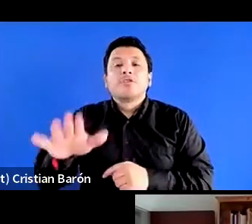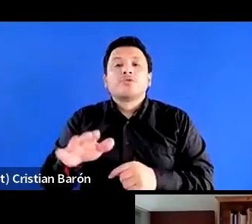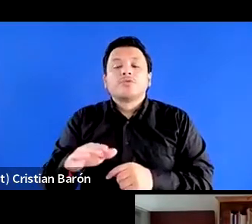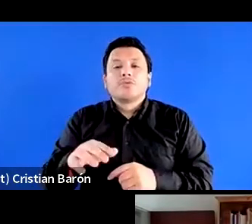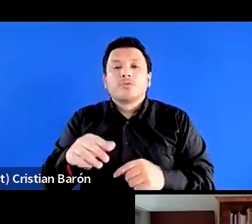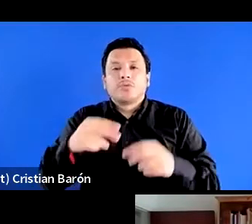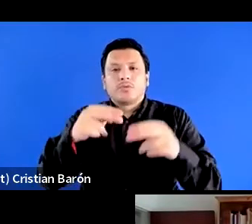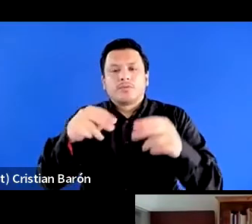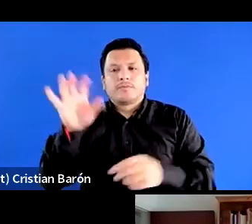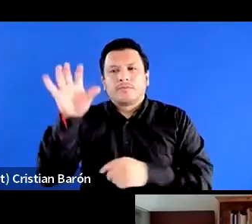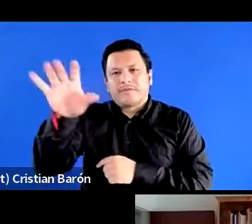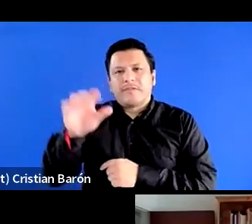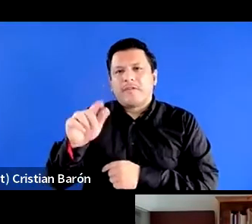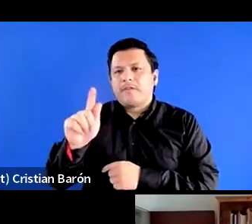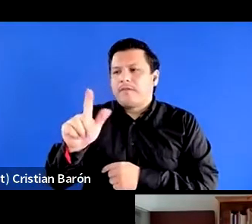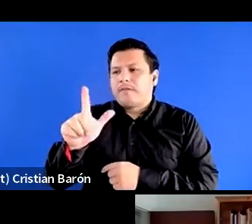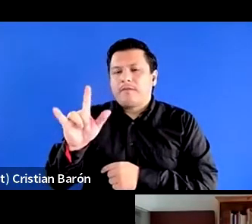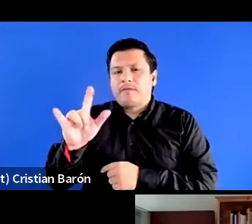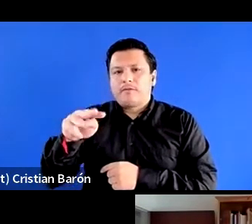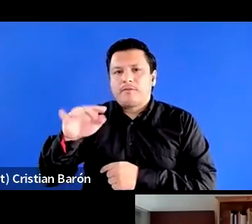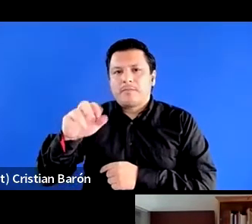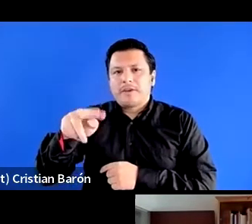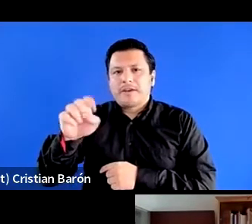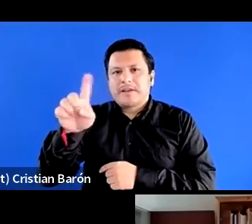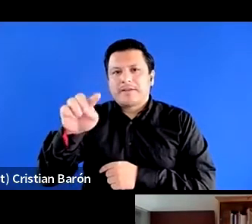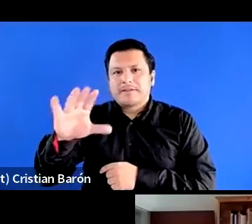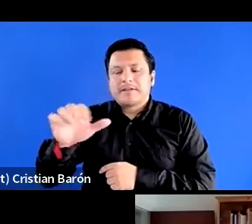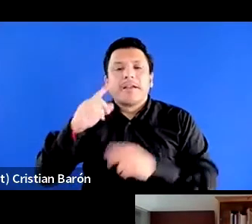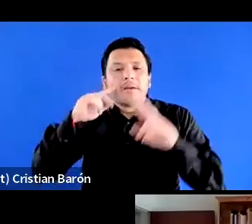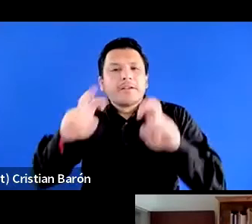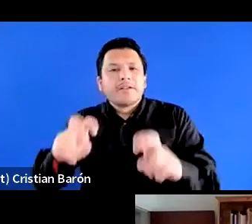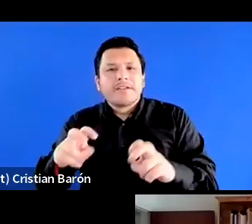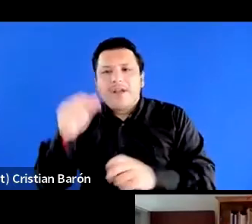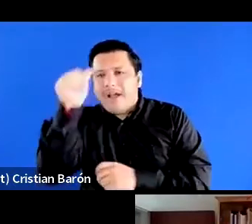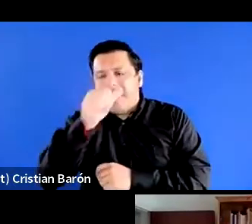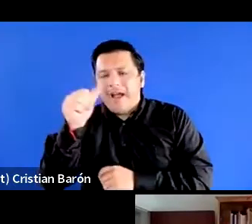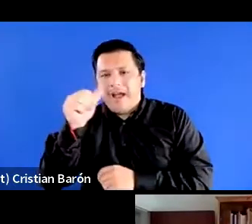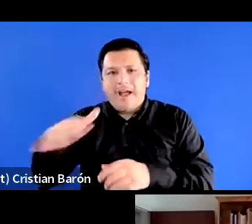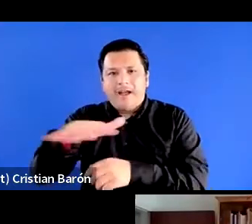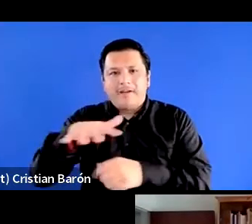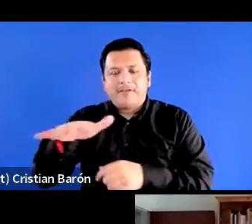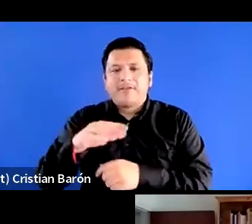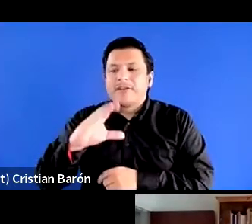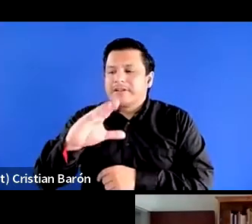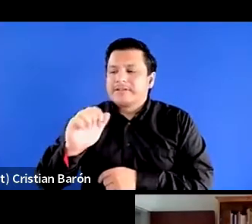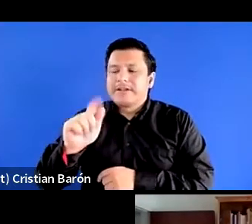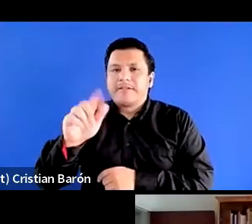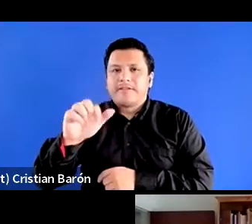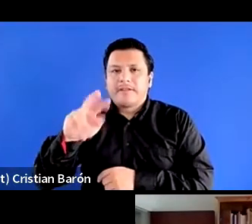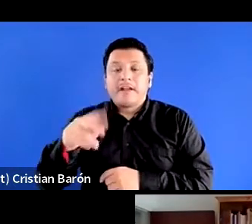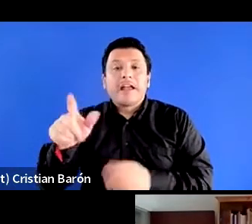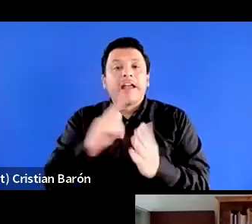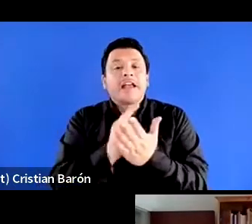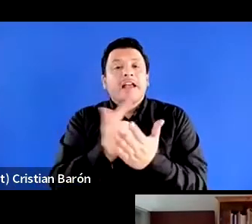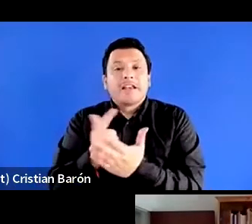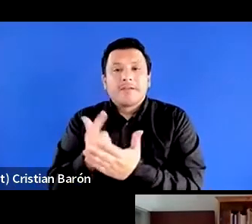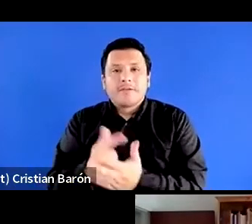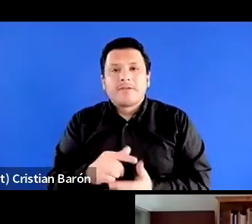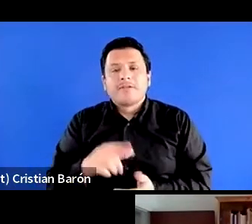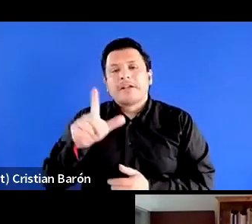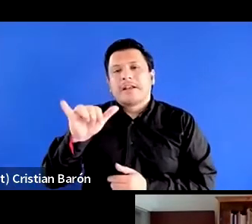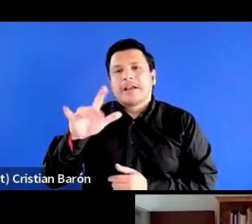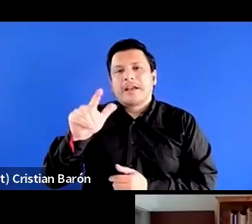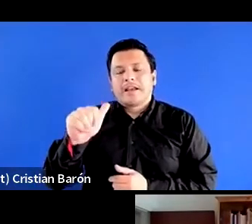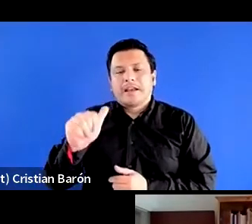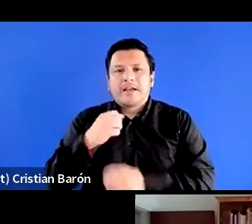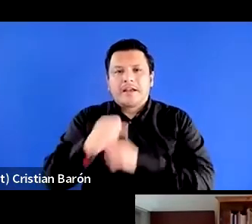es investigadora de Afro-Sebraf, y coautora de los libros Leila González, publicado en